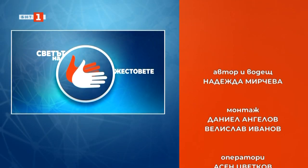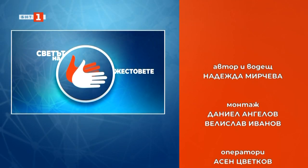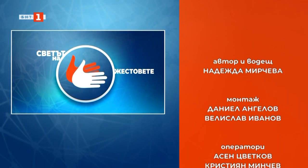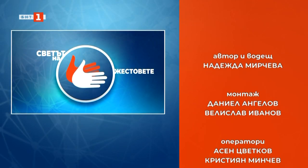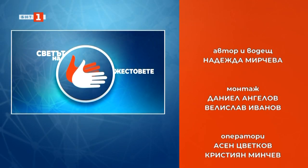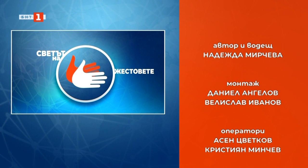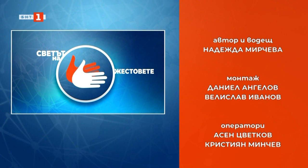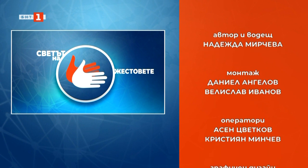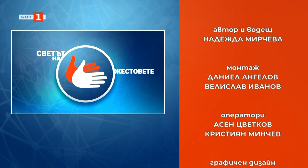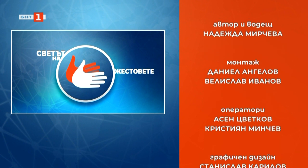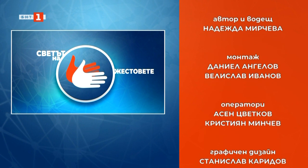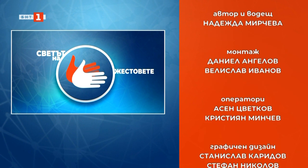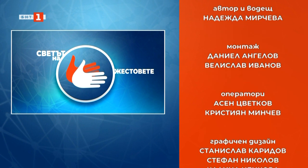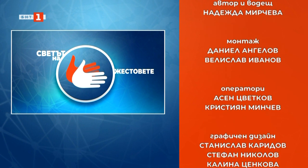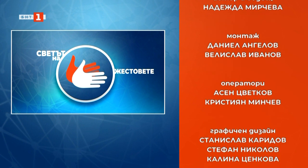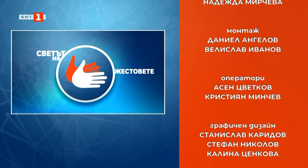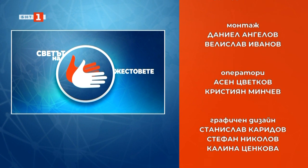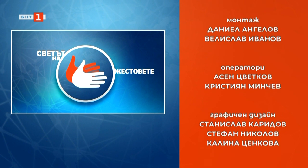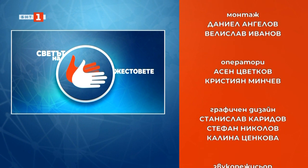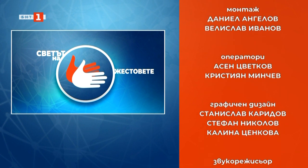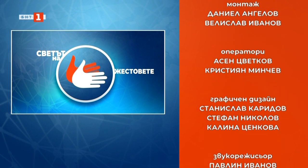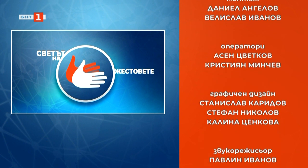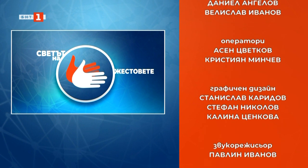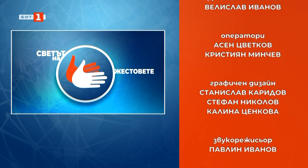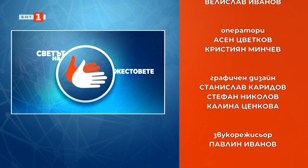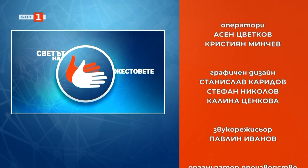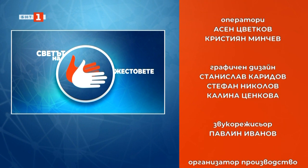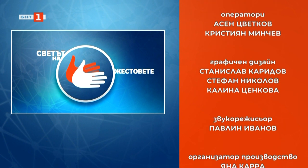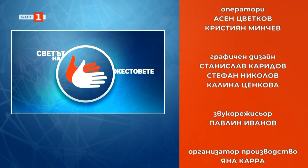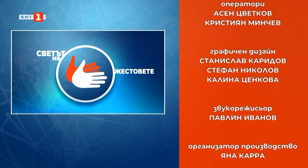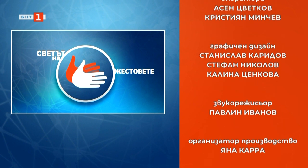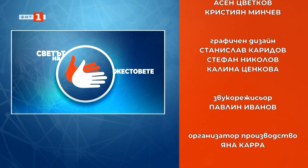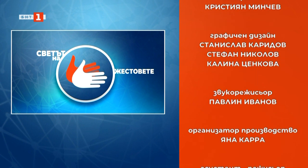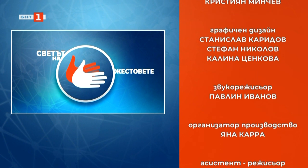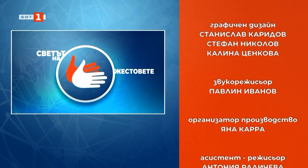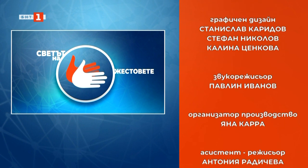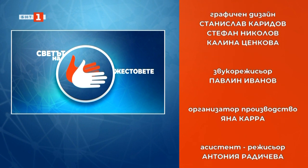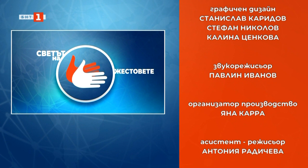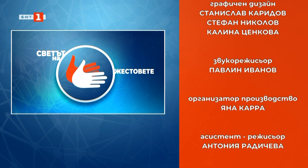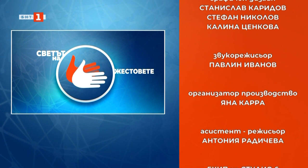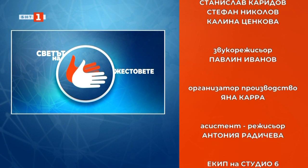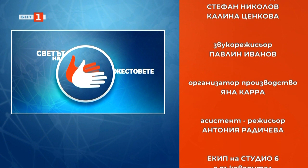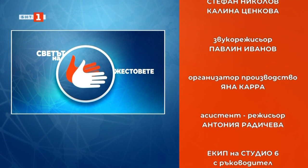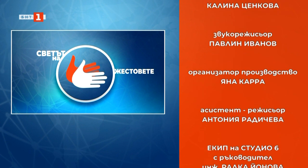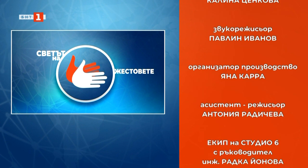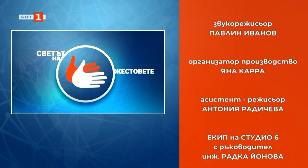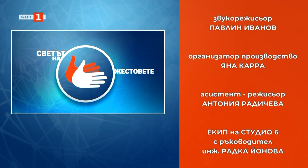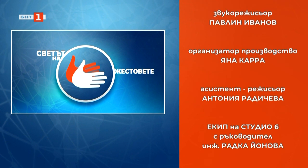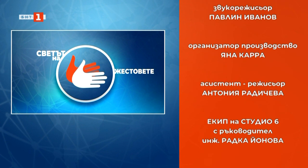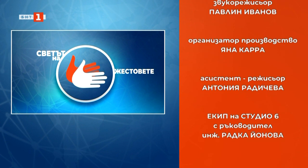Редактор субтитров.Семкин Корректор А.Егорова